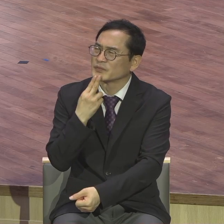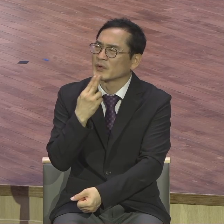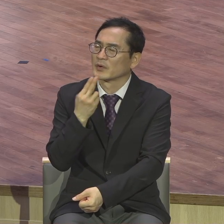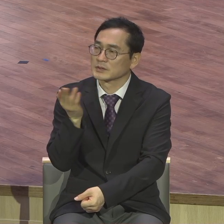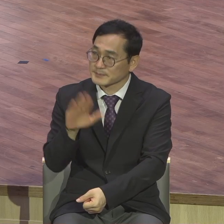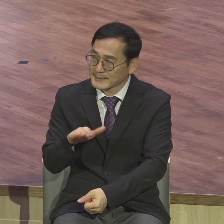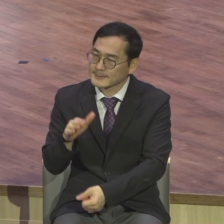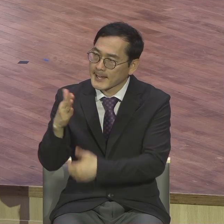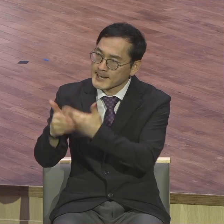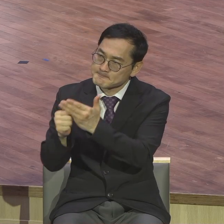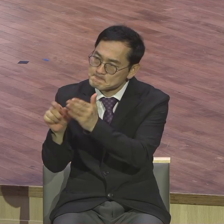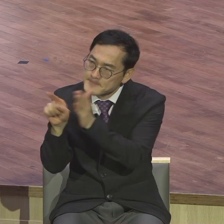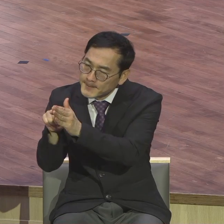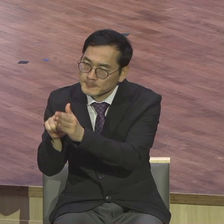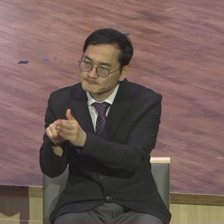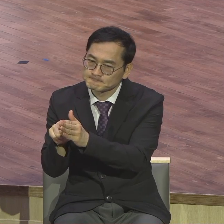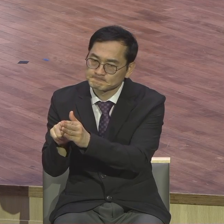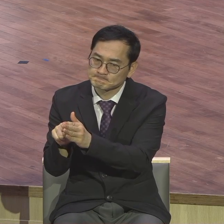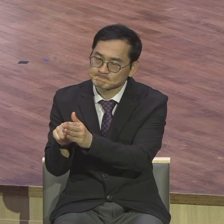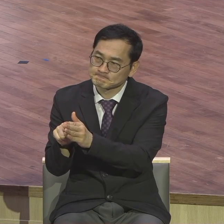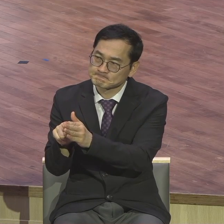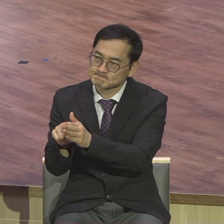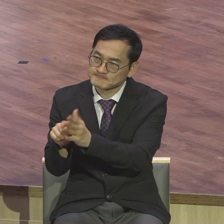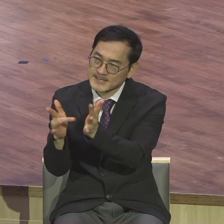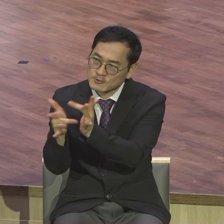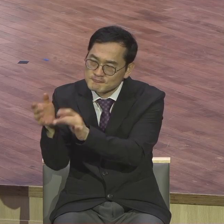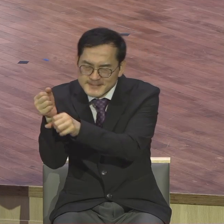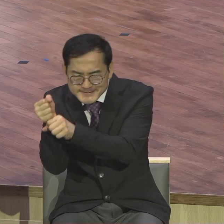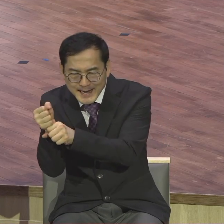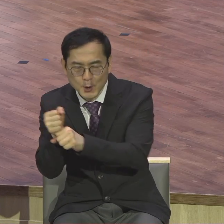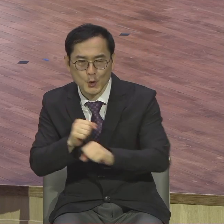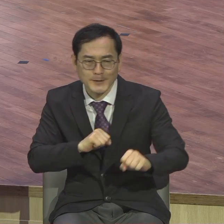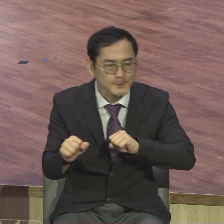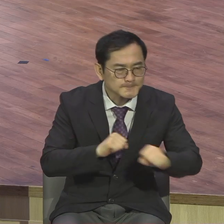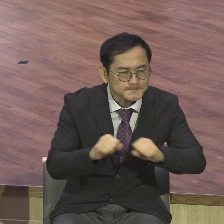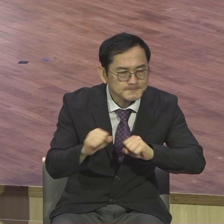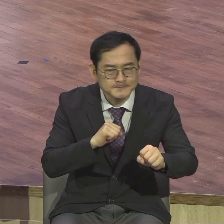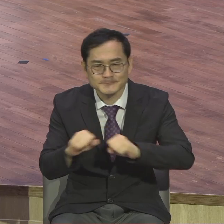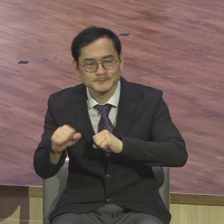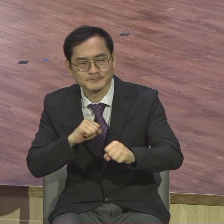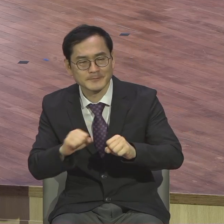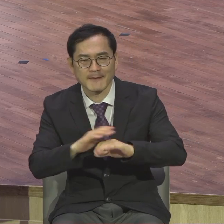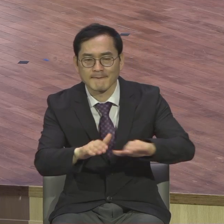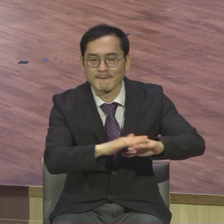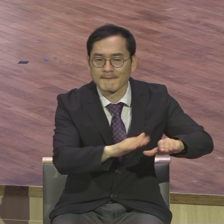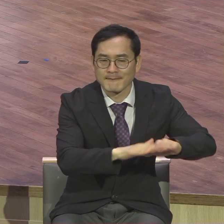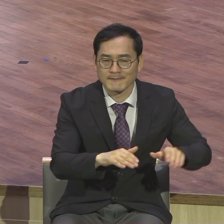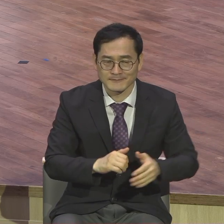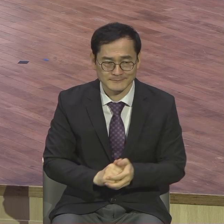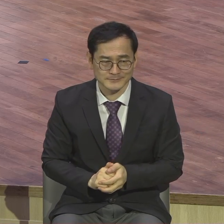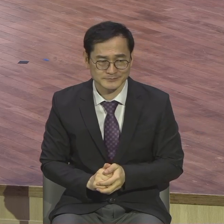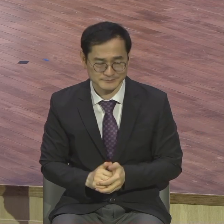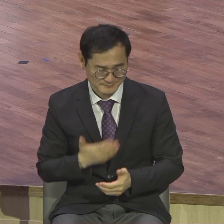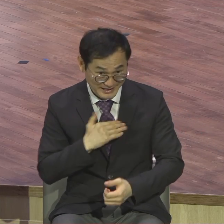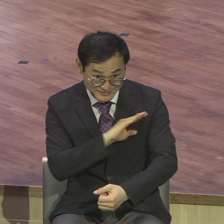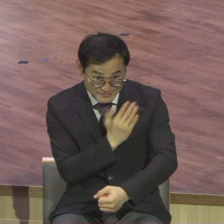그리스도 예수 안에 있다고 고백을 합니다 자기가 뭘 똑똑해서 잘라서 한다는 것이 아니라 내가